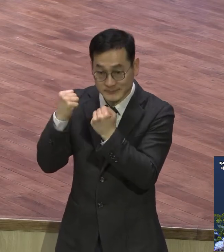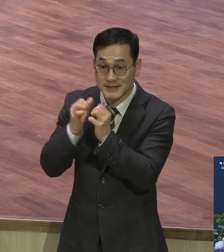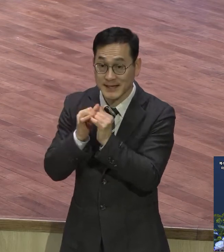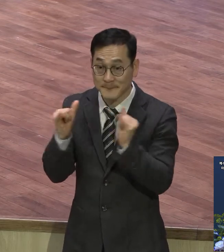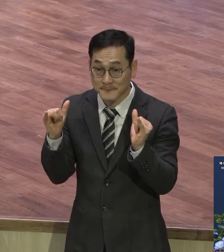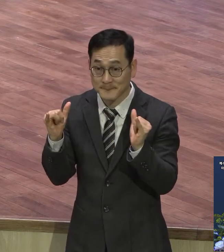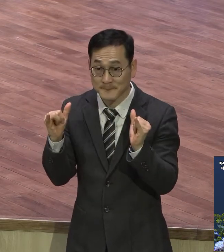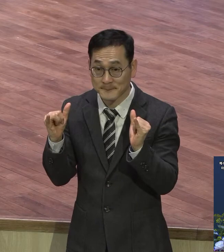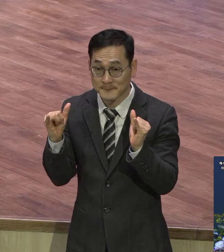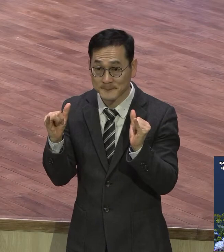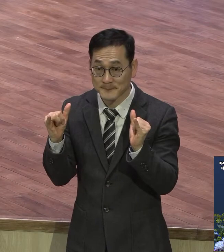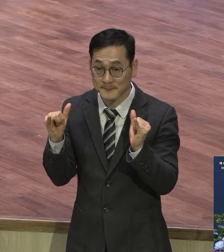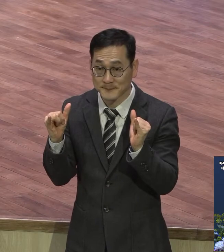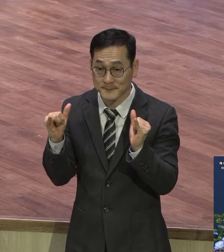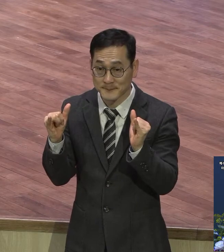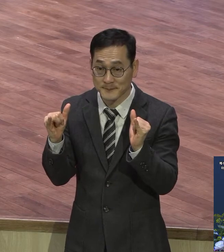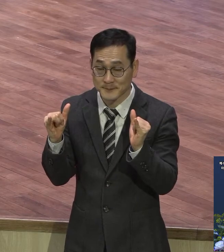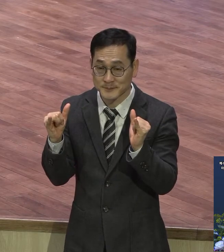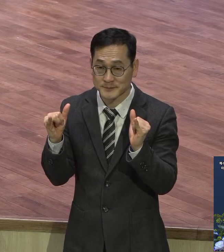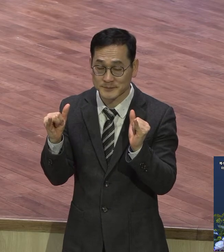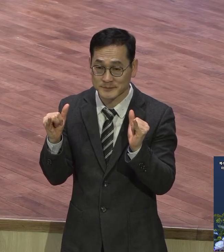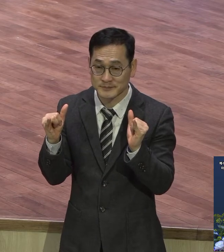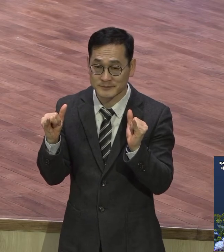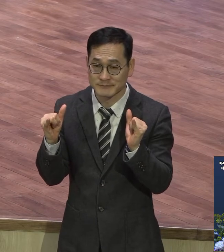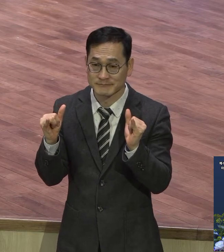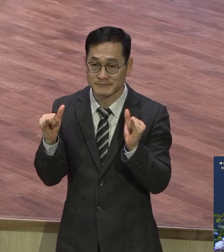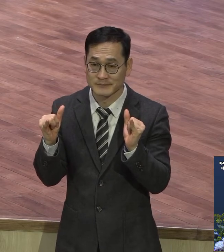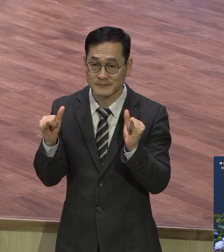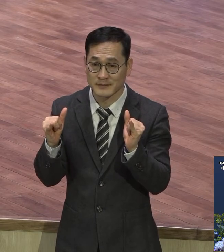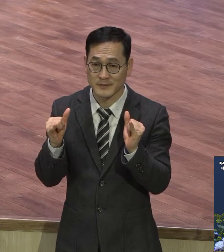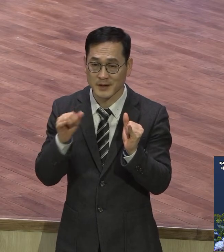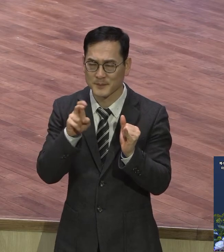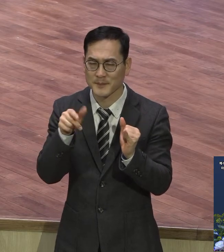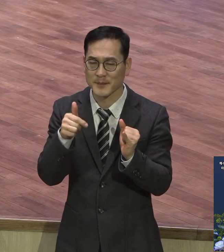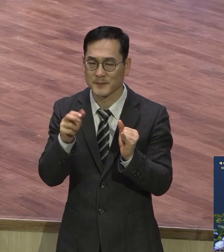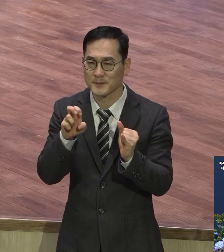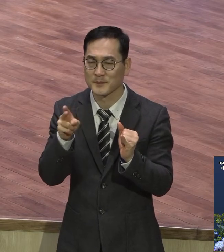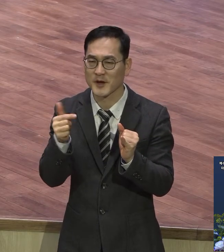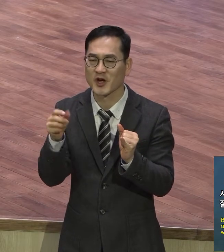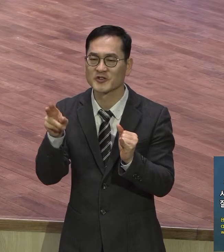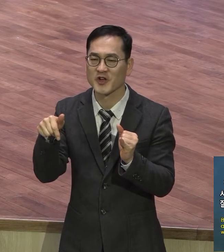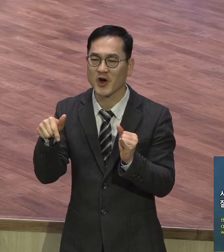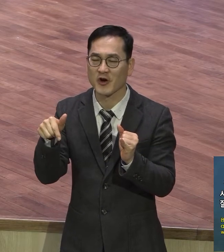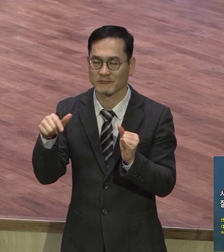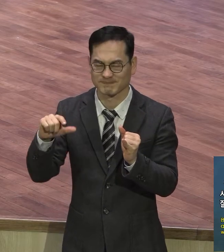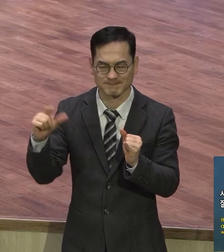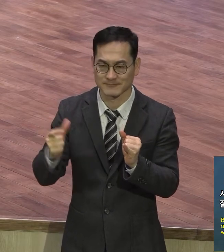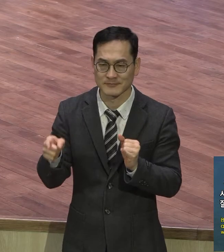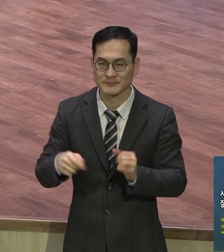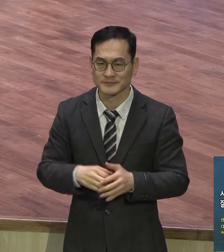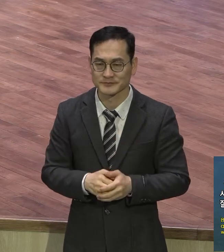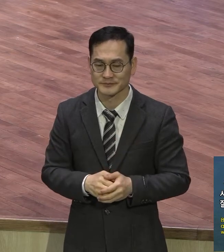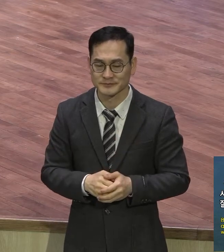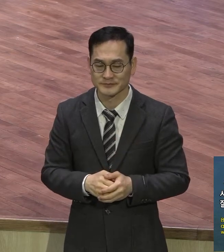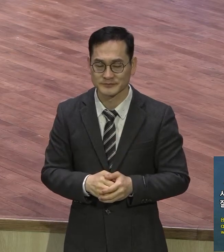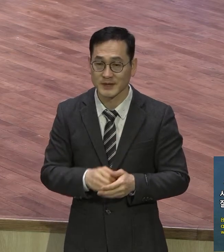면역력이 강해요. 요한 3서 1장 2절에 보면 사랑하는 자여 너 영혼이 잘